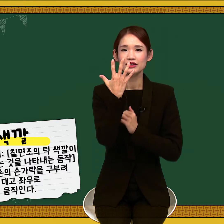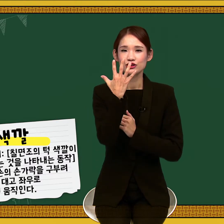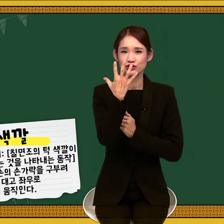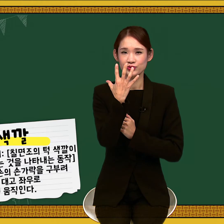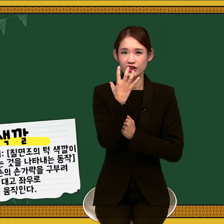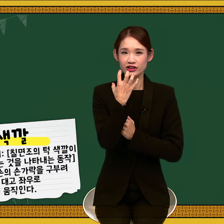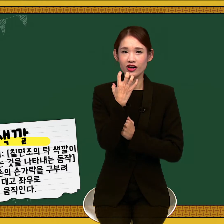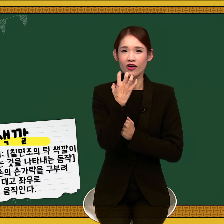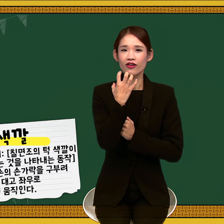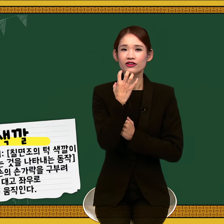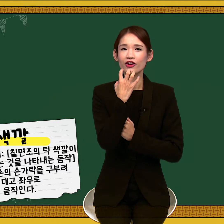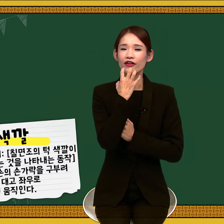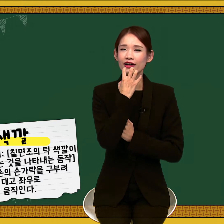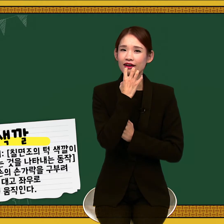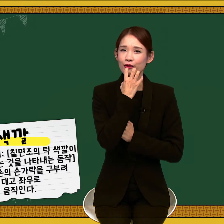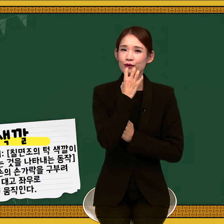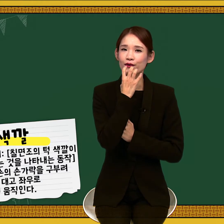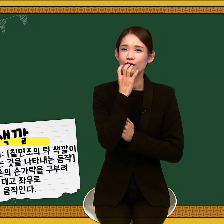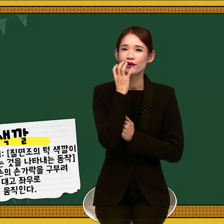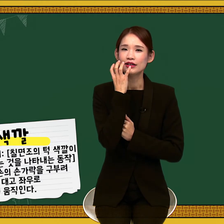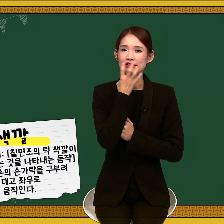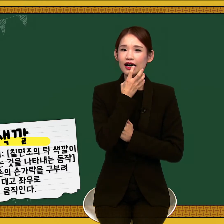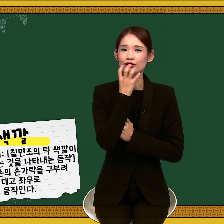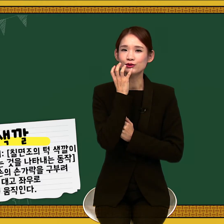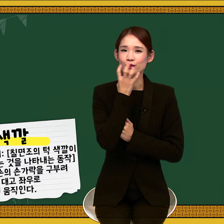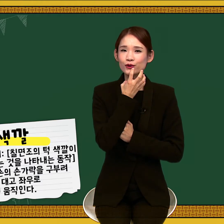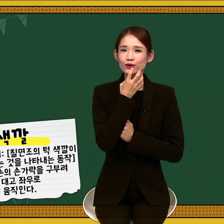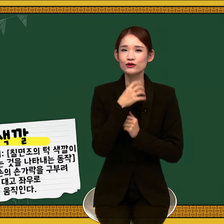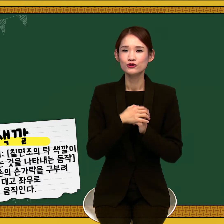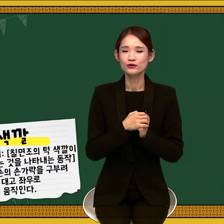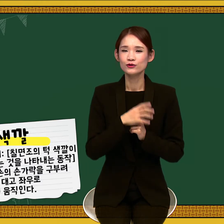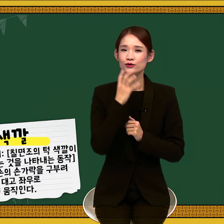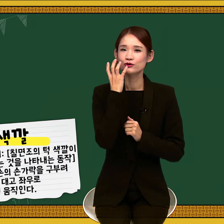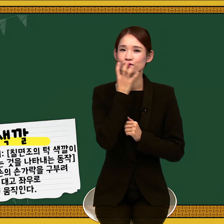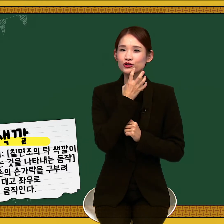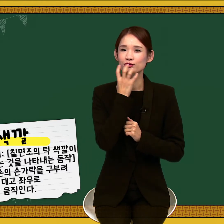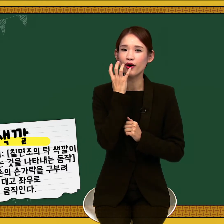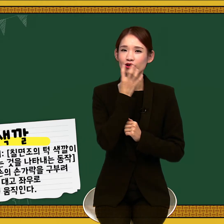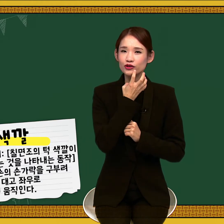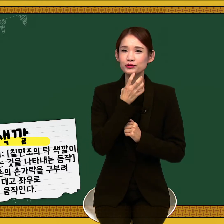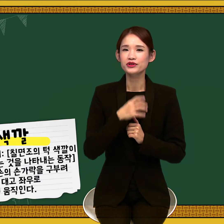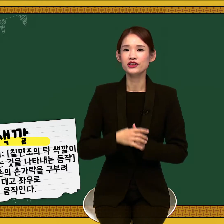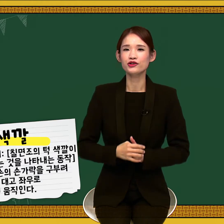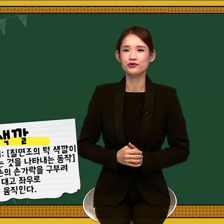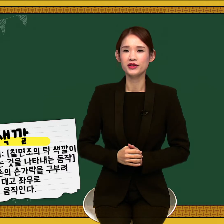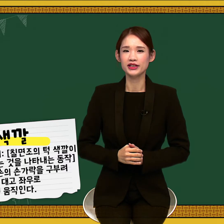구부려서 턱에 대고 좌우로 두 번 움직여줍니다.